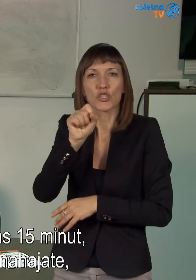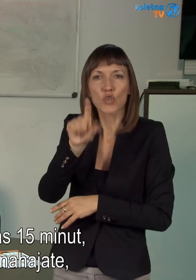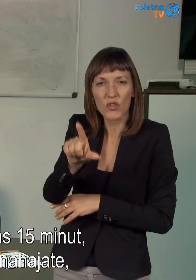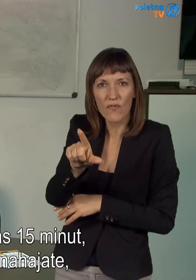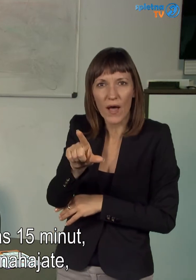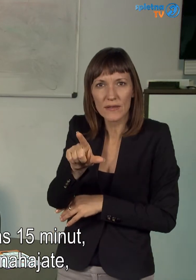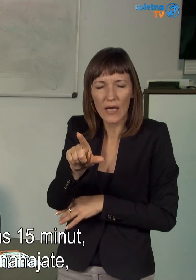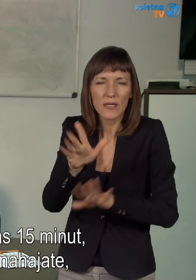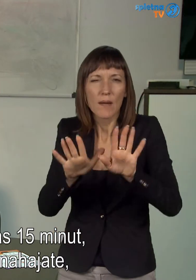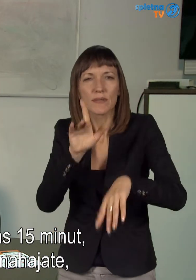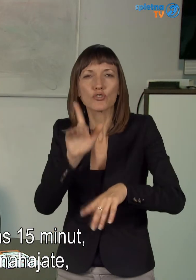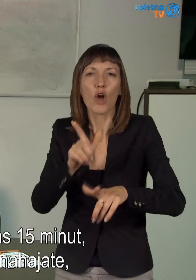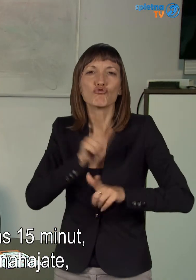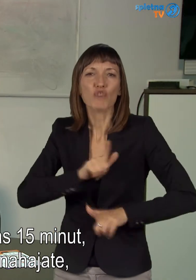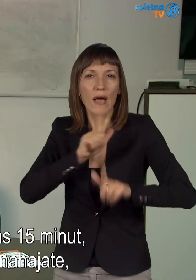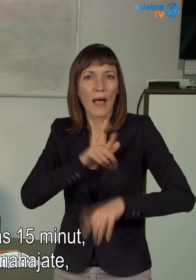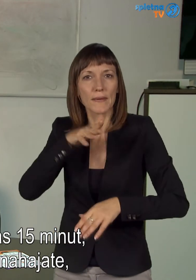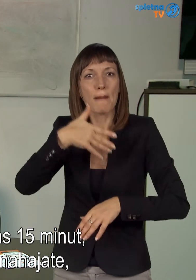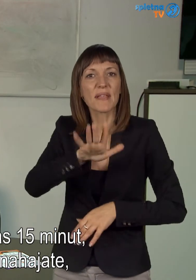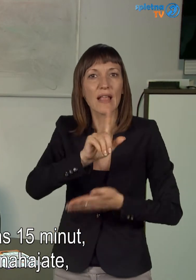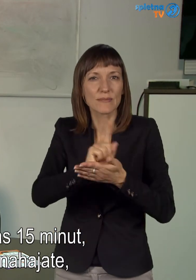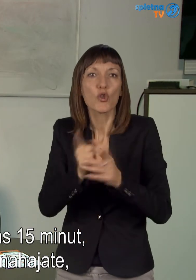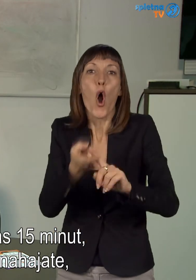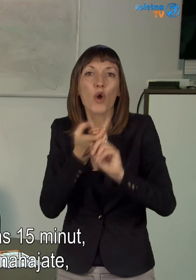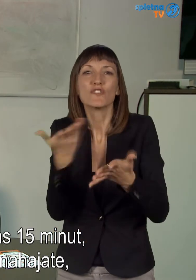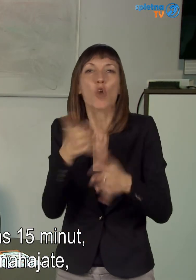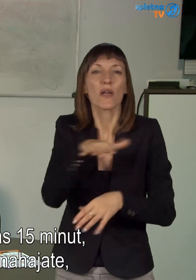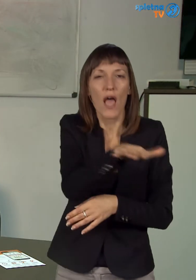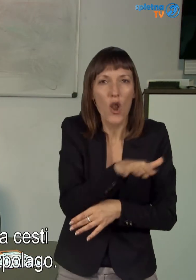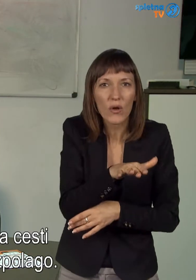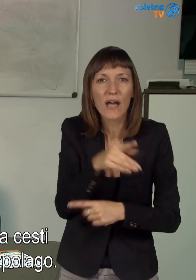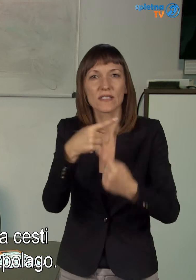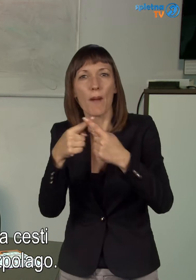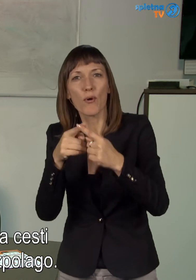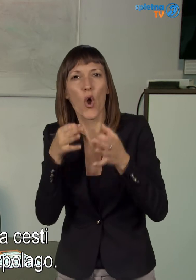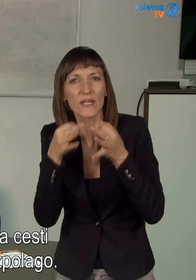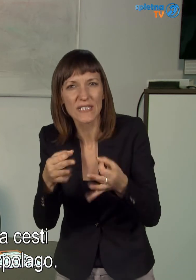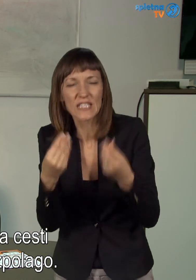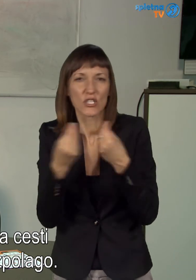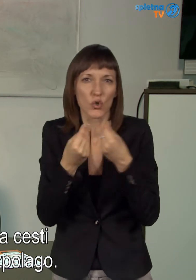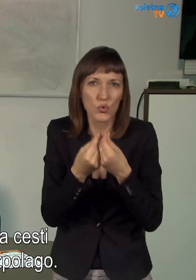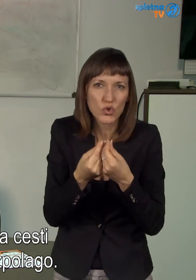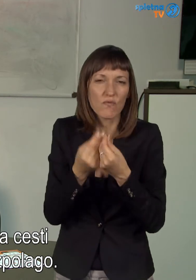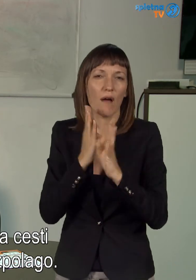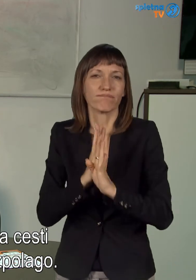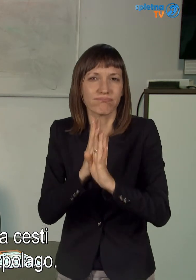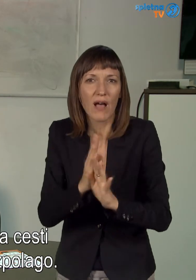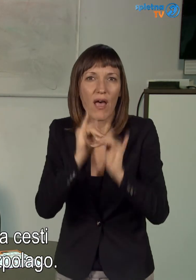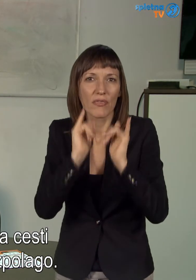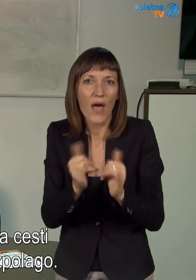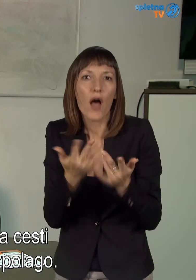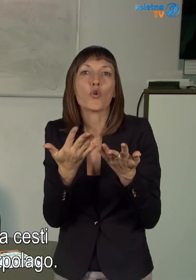po prečnem zivni čas je 15 minut. Zadvisno, kje se nahajate, kakšno so pogoji na cesti, pa koliko je vozil